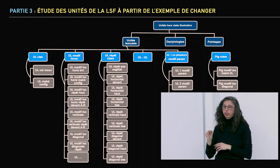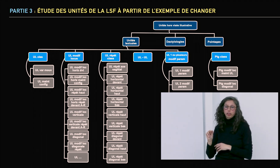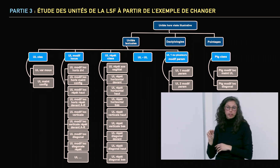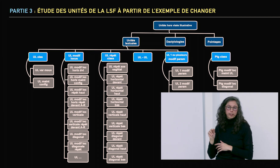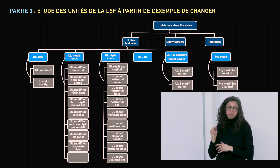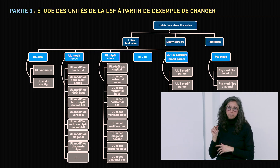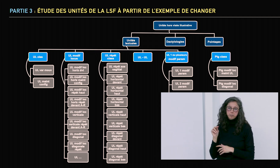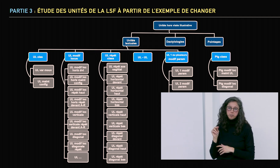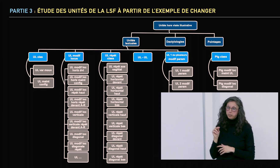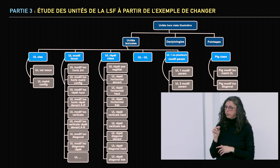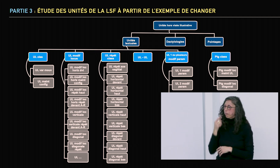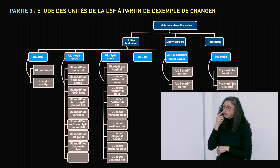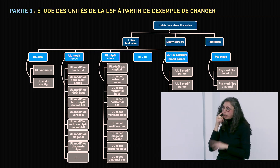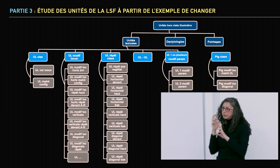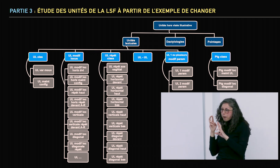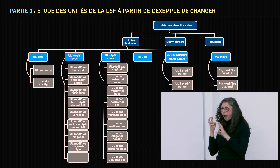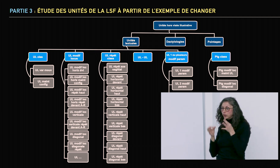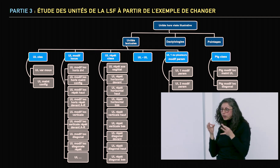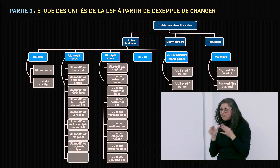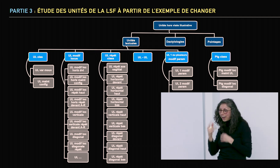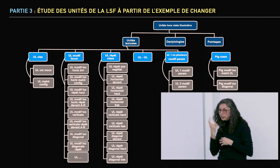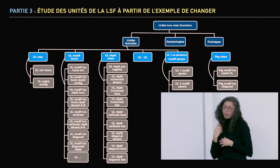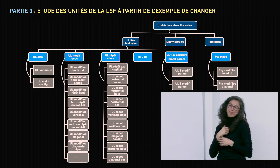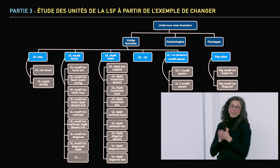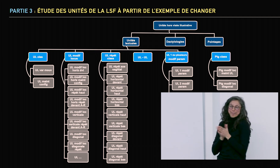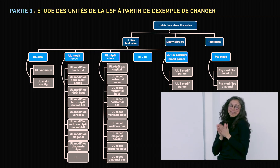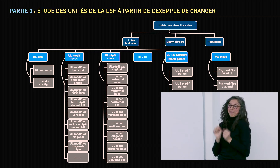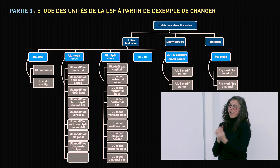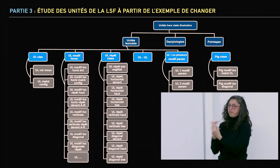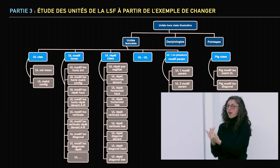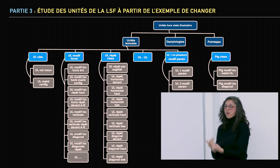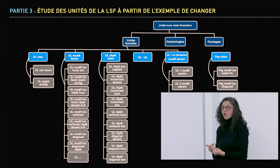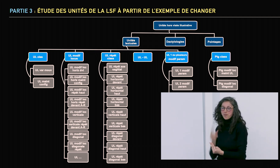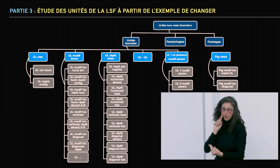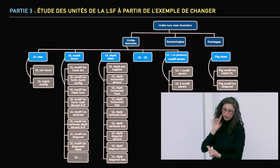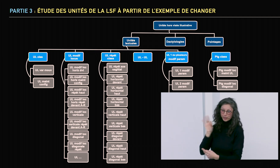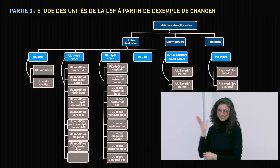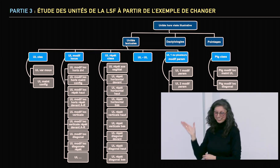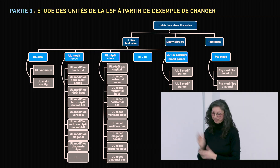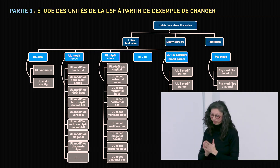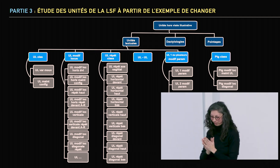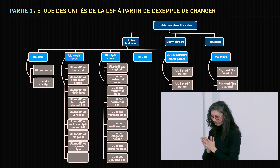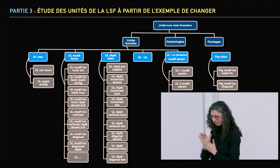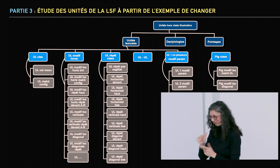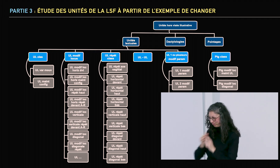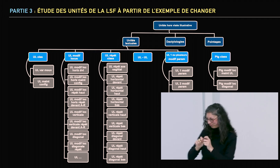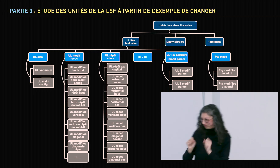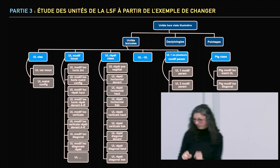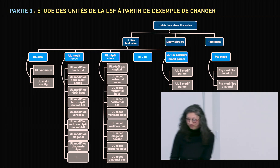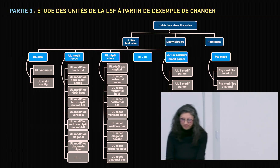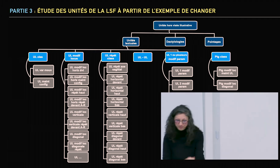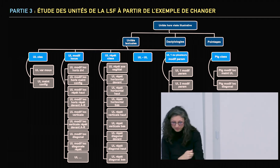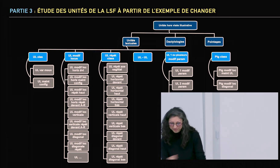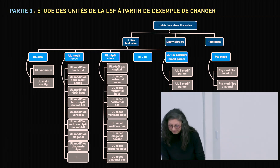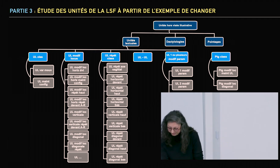de toutes les sous-catégories. Il y a 30 en tout que j'ai pu mettre en place. Donc j'imagine que le jury va me poser des questions et je serai ravi de vous